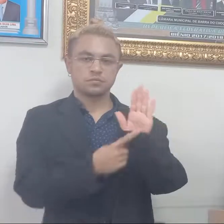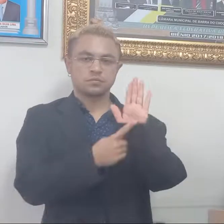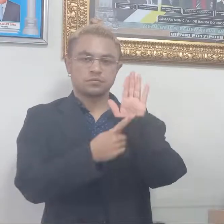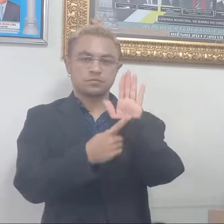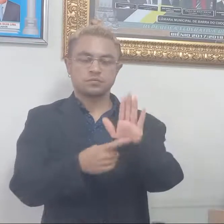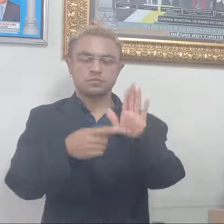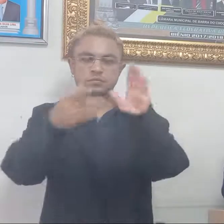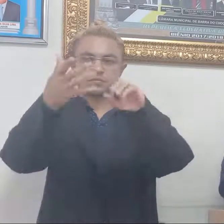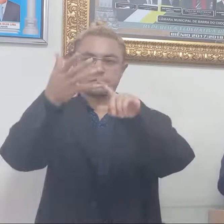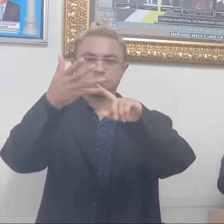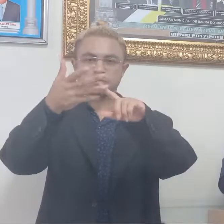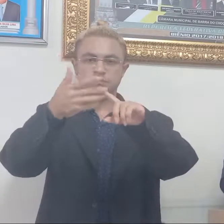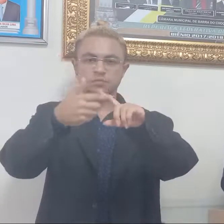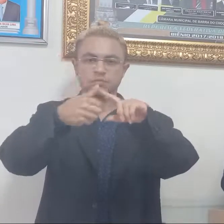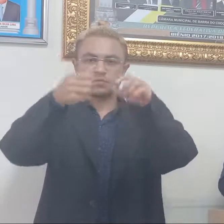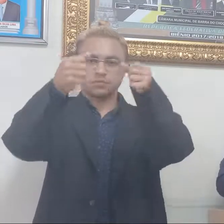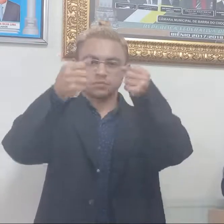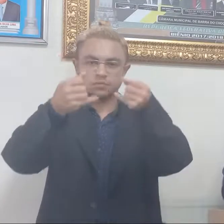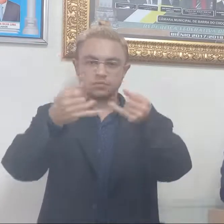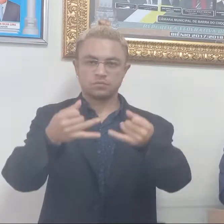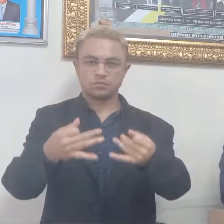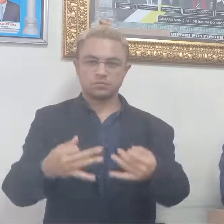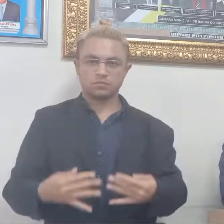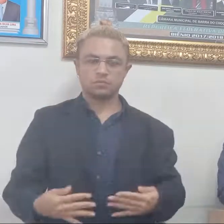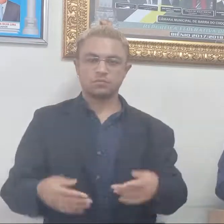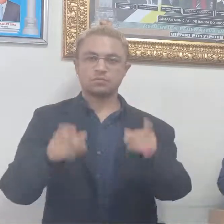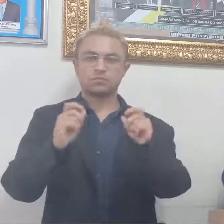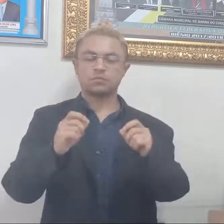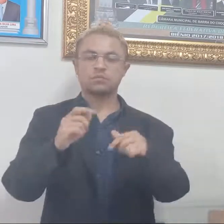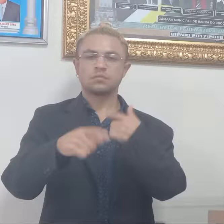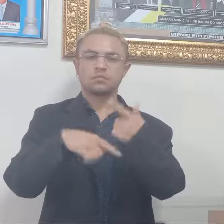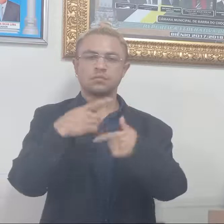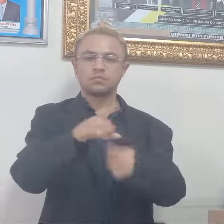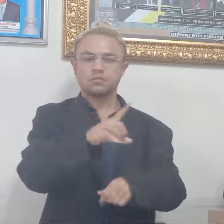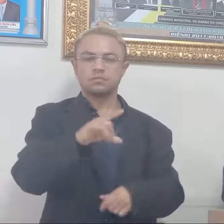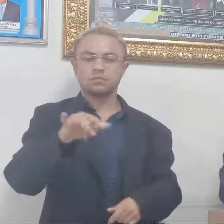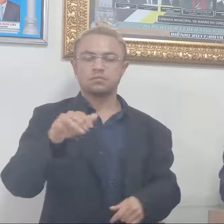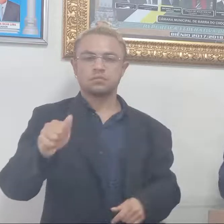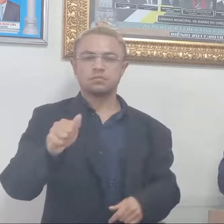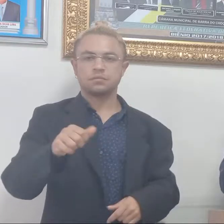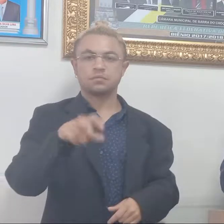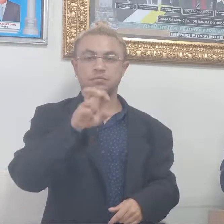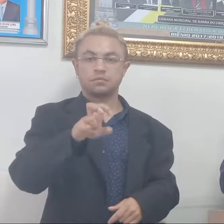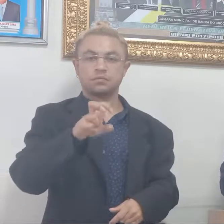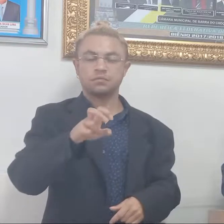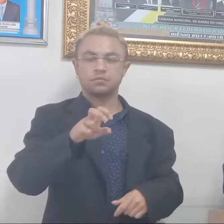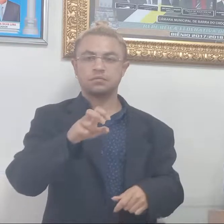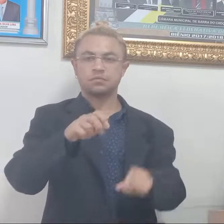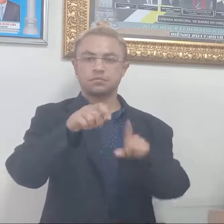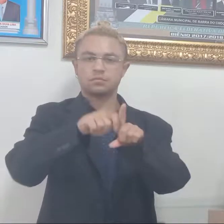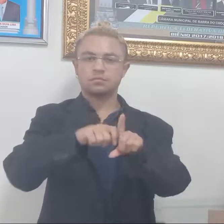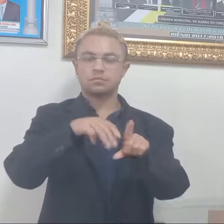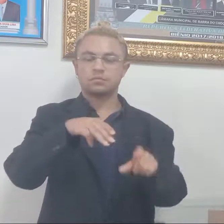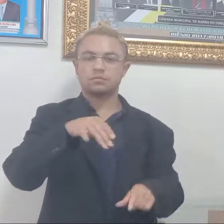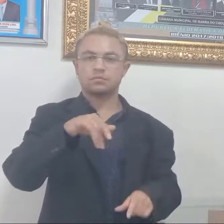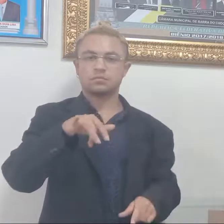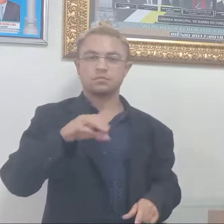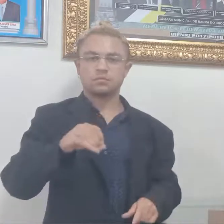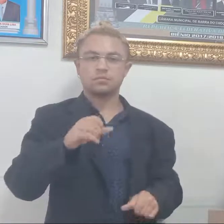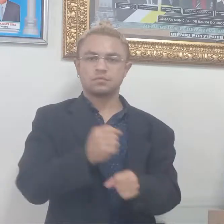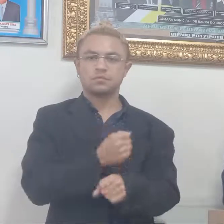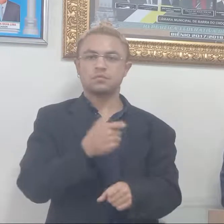que, após o dia 5 de maio de 2022, que foi